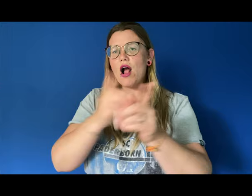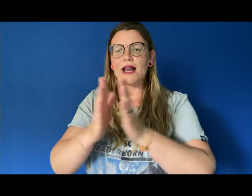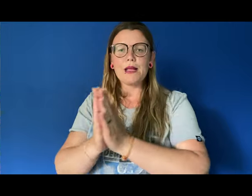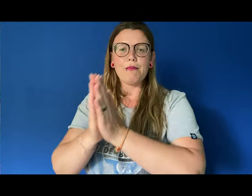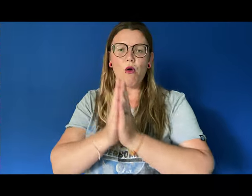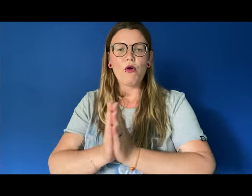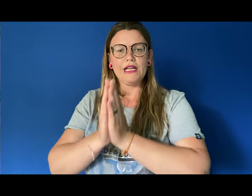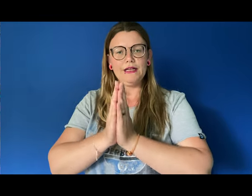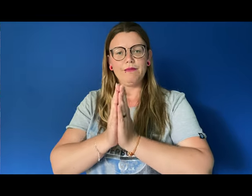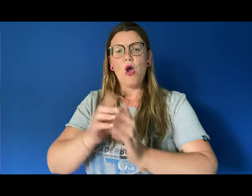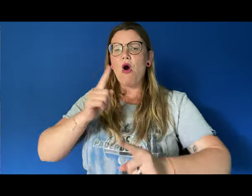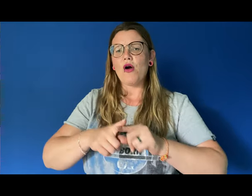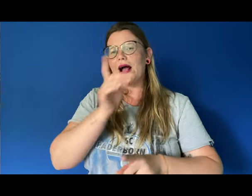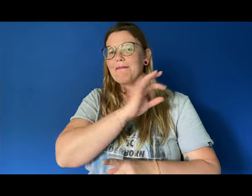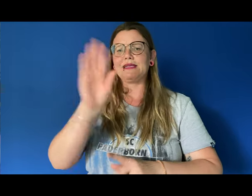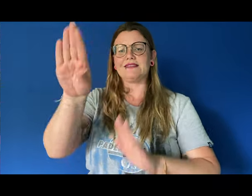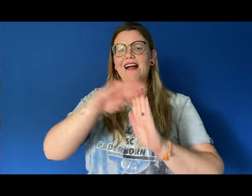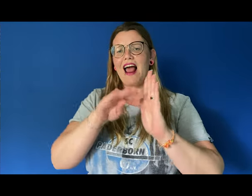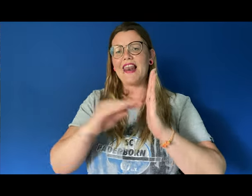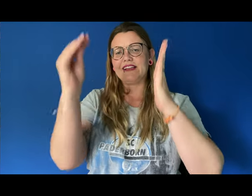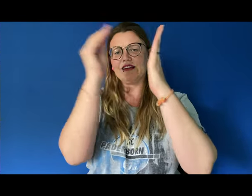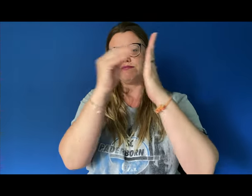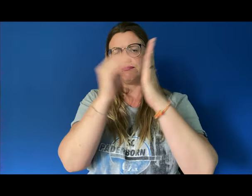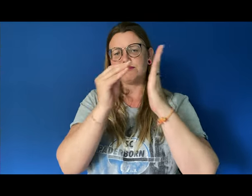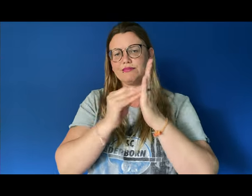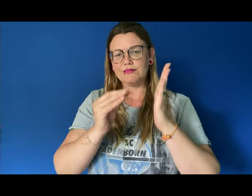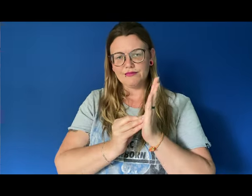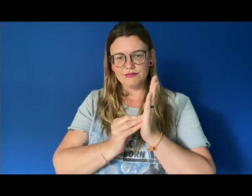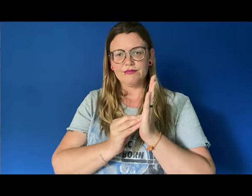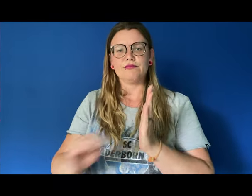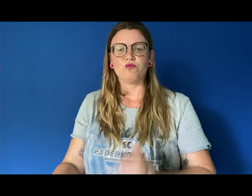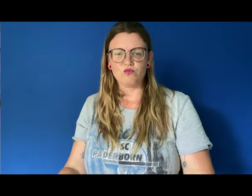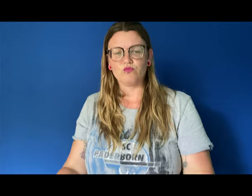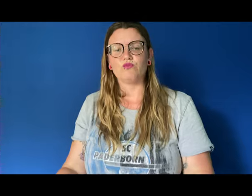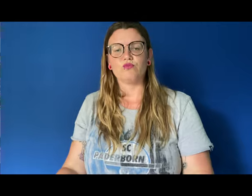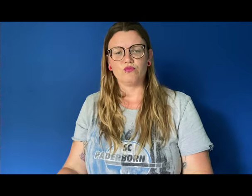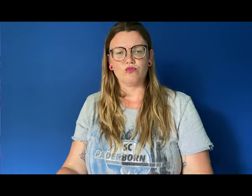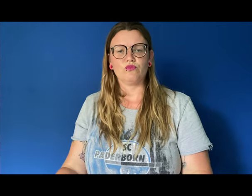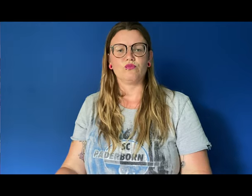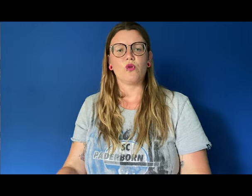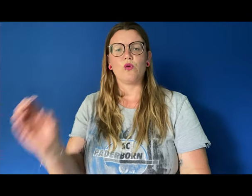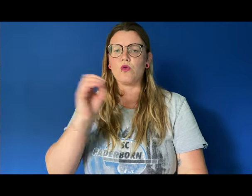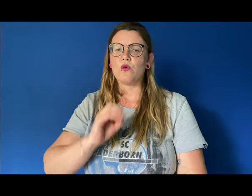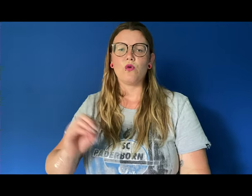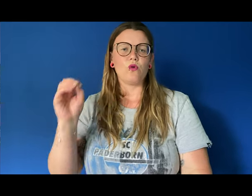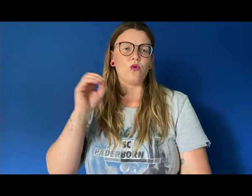euch Libori Und am besten tragt ihr euch das schon mal ein Oh, bitte tragt euch schon mal